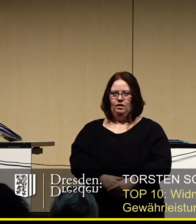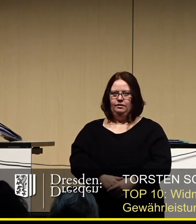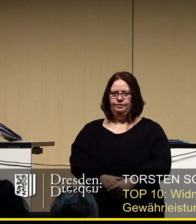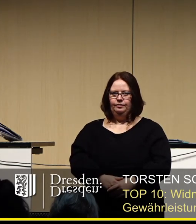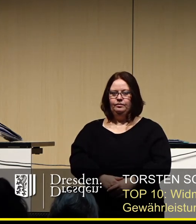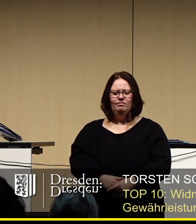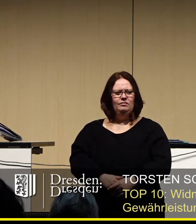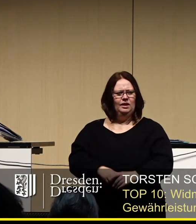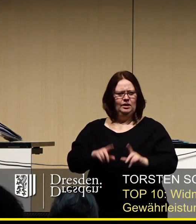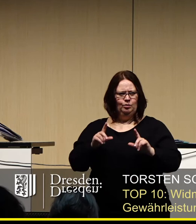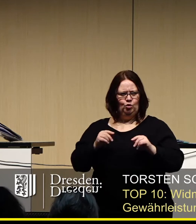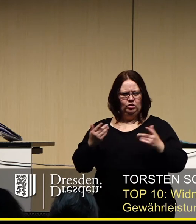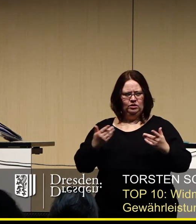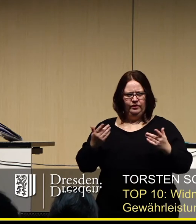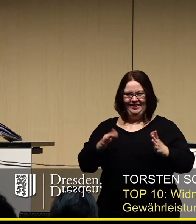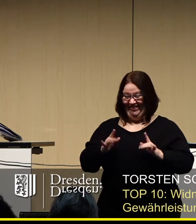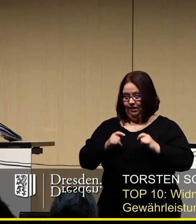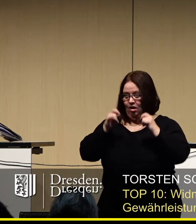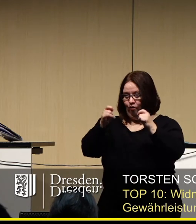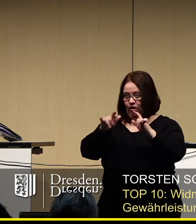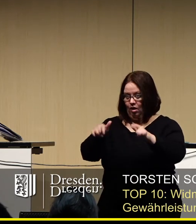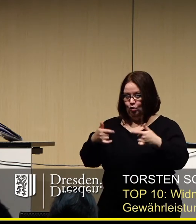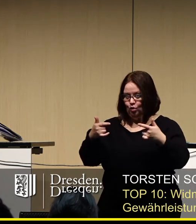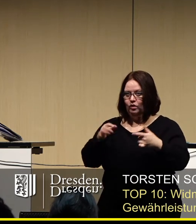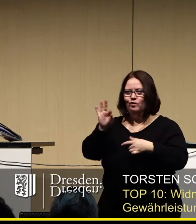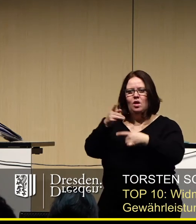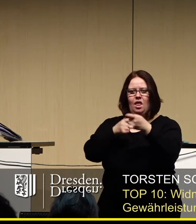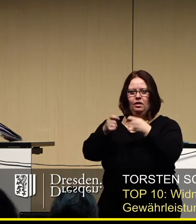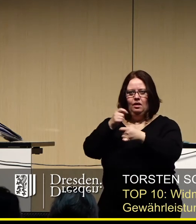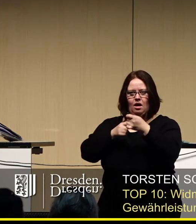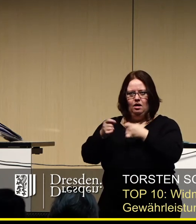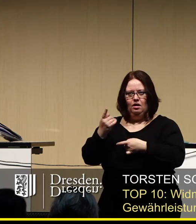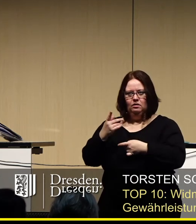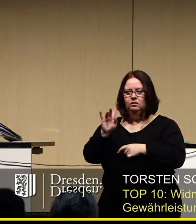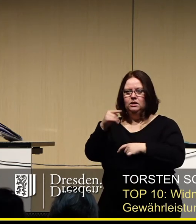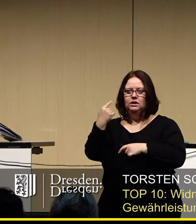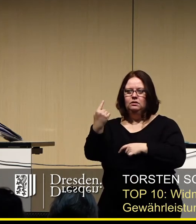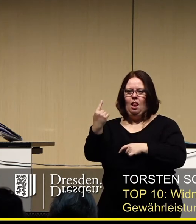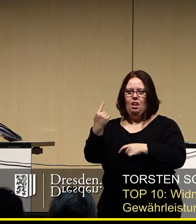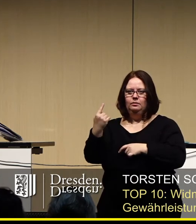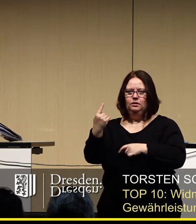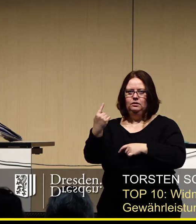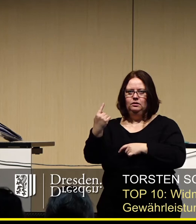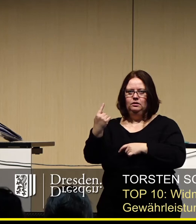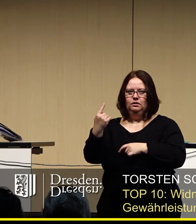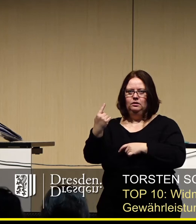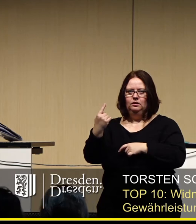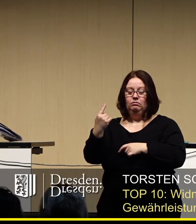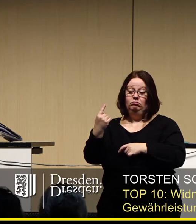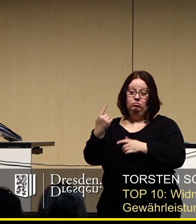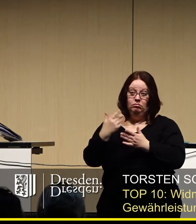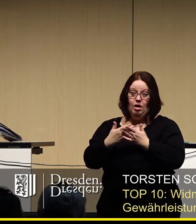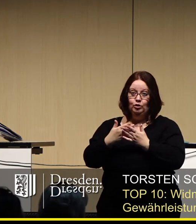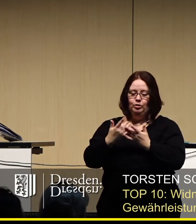Was das bedeutet, jetzt sozusagen Aufträge auszulösen, heißt für die Händler, sie müssen sozusagen, auch wenn